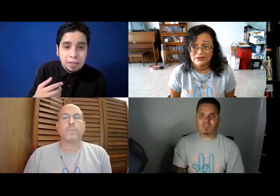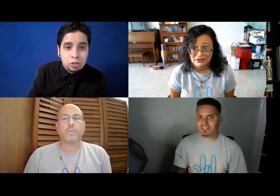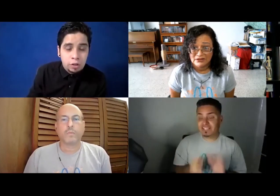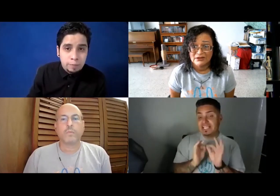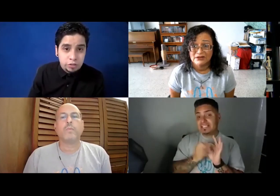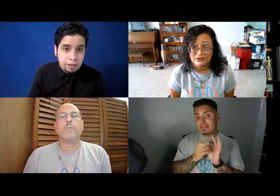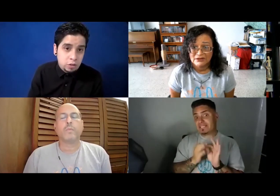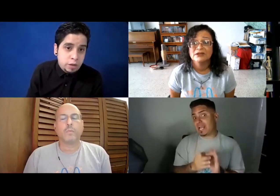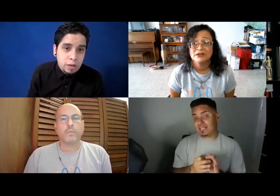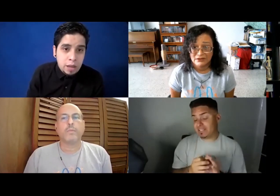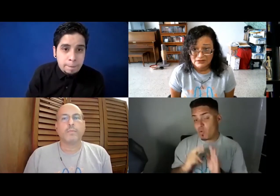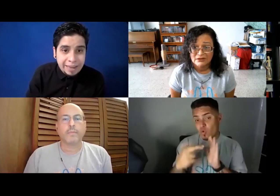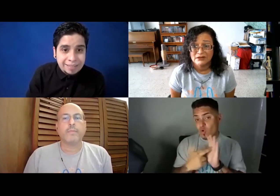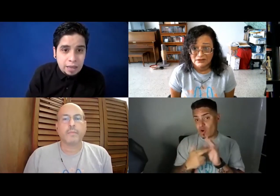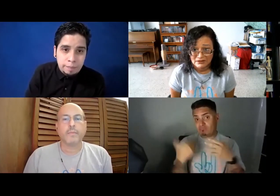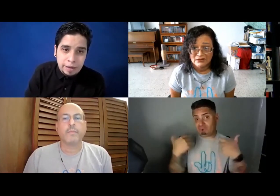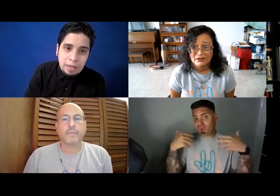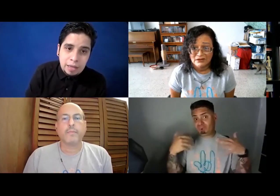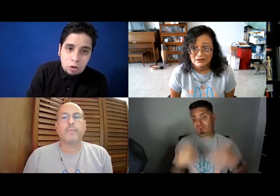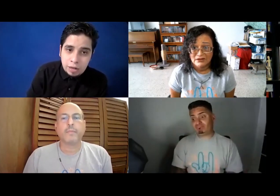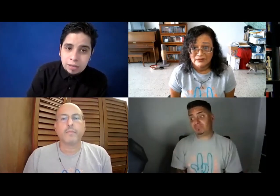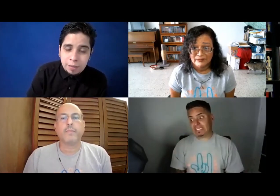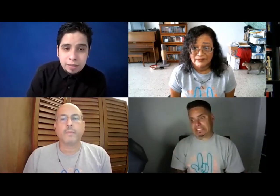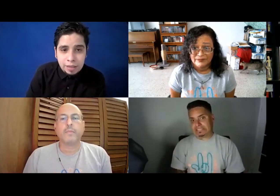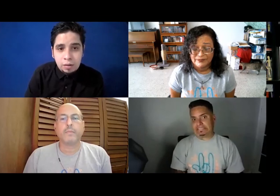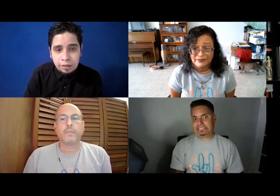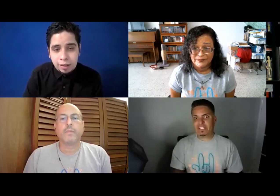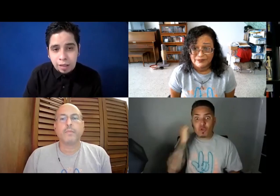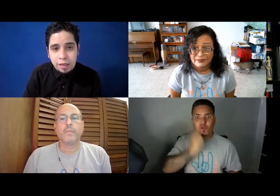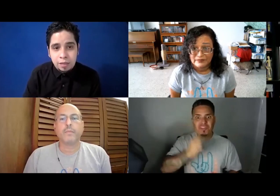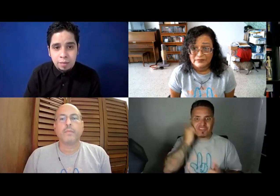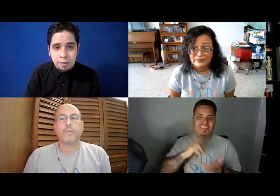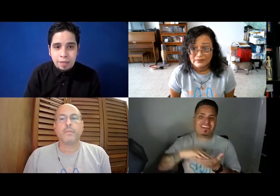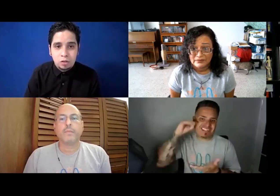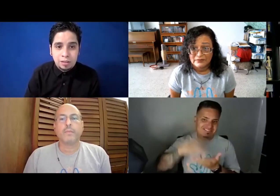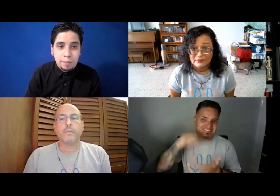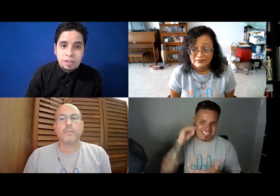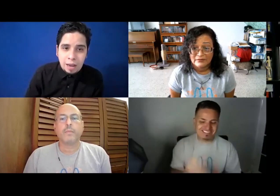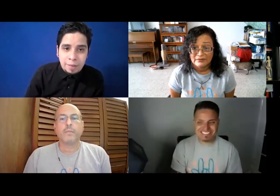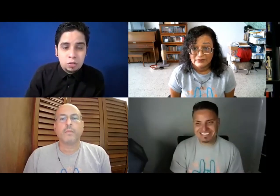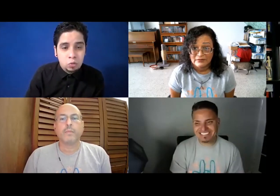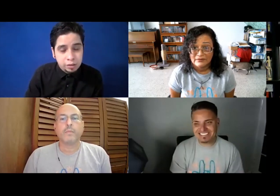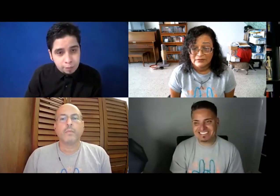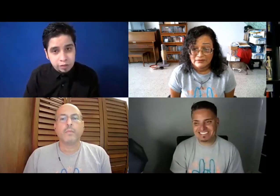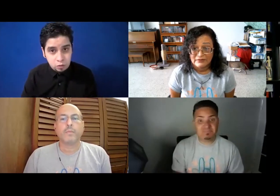dentro del proceso y pues pesa, pesa y el sol del intérprete tiene que hablar de soltarse pero diariamente tú en ese proceso